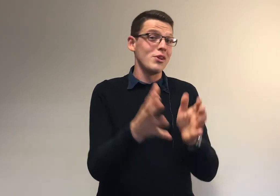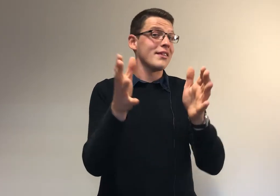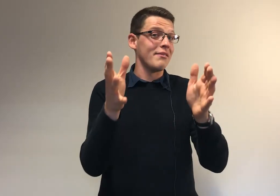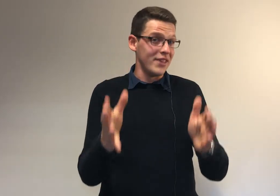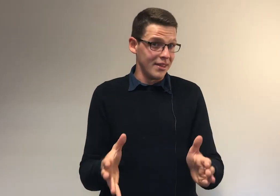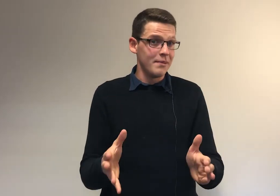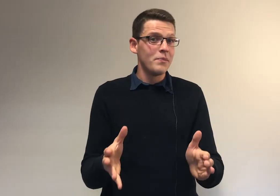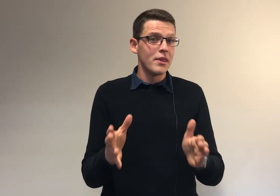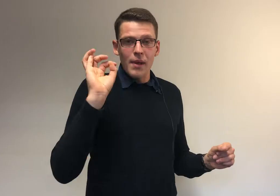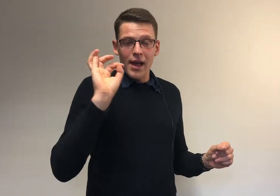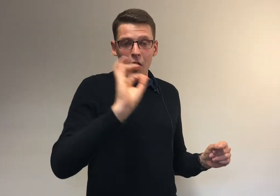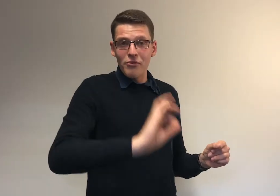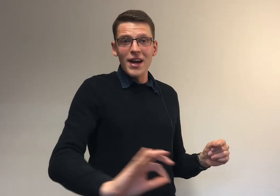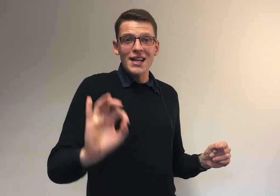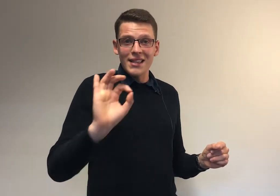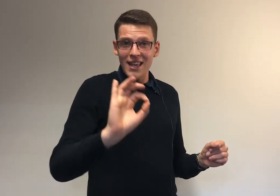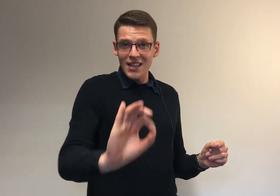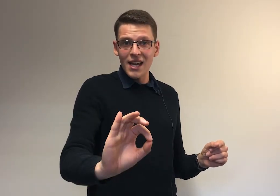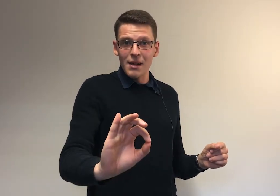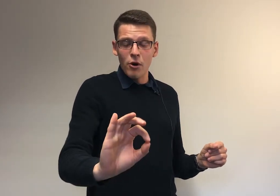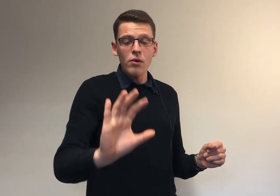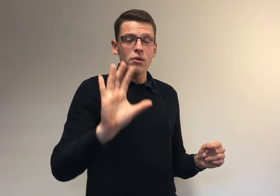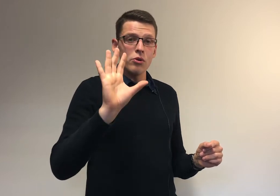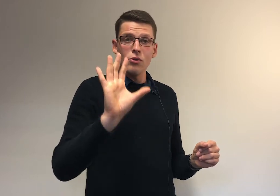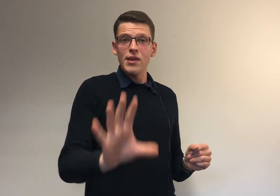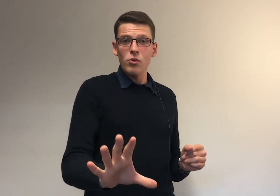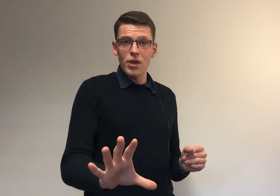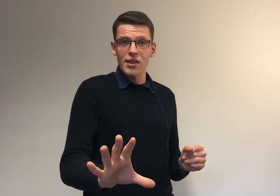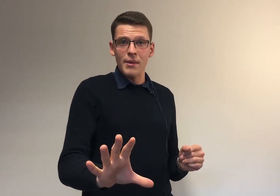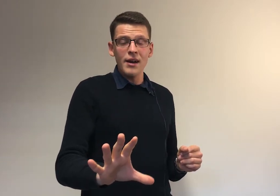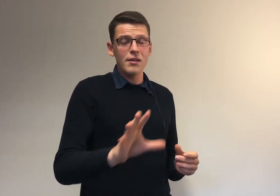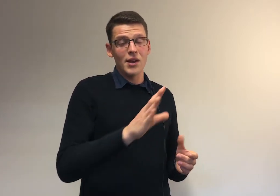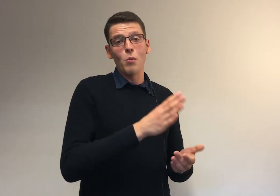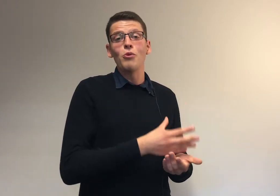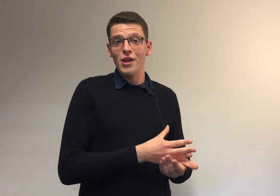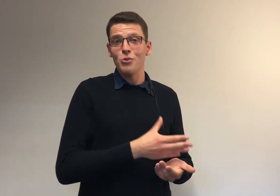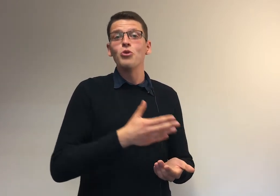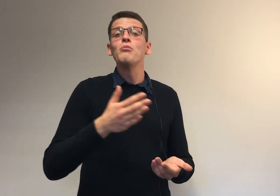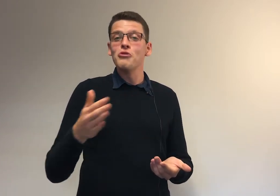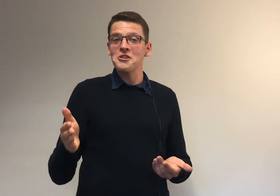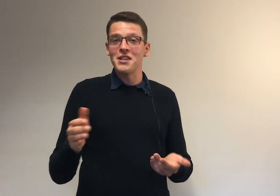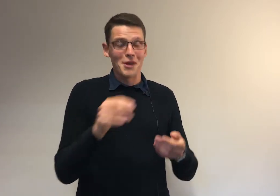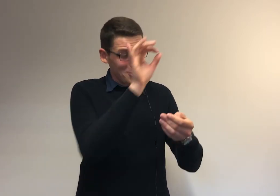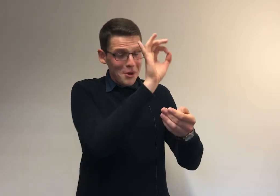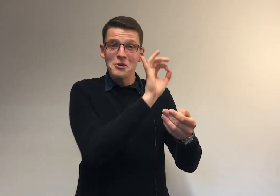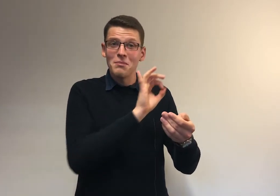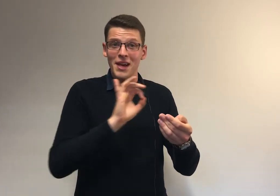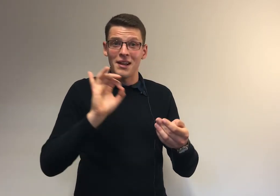laisses ça vide. Enfin, dernier élément, une session d'examen, c'est composé de plusieurs examens. C'est comme un collier de perles.